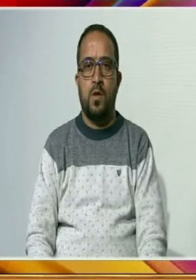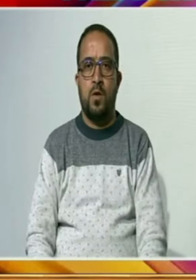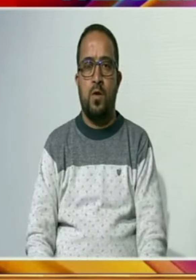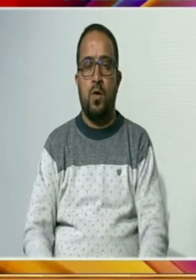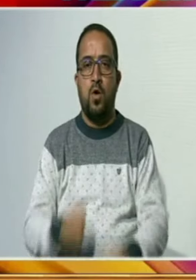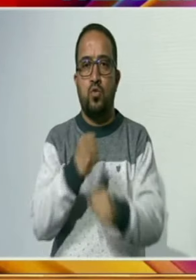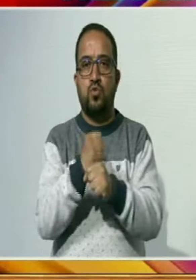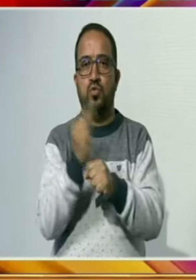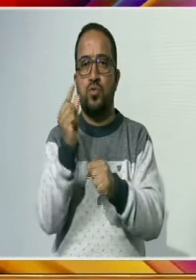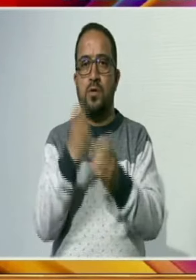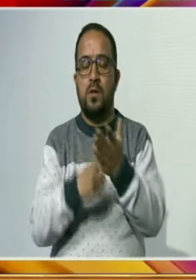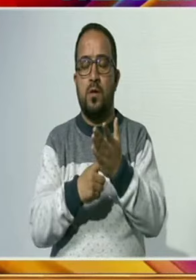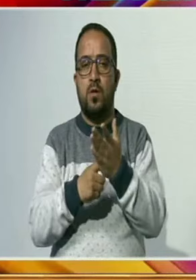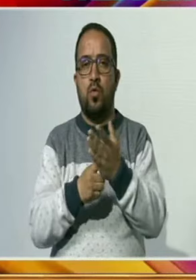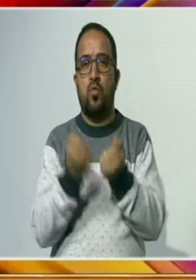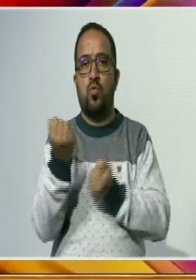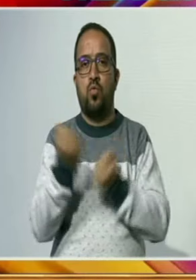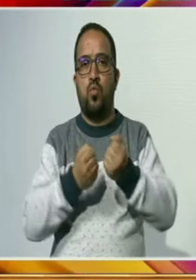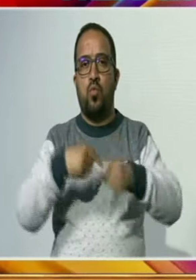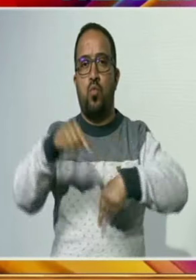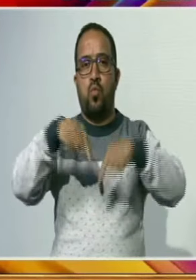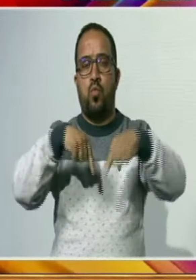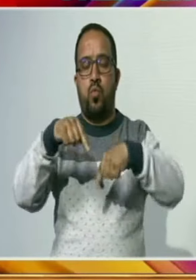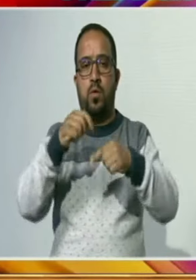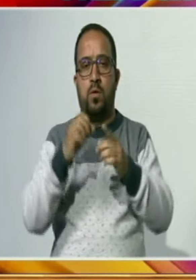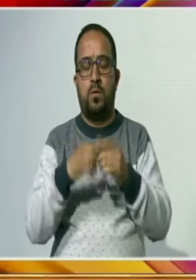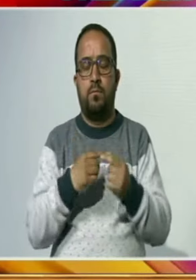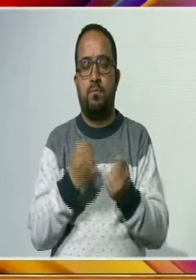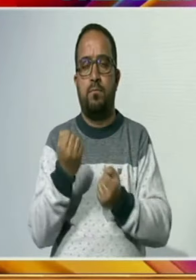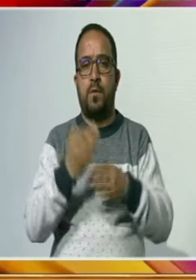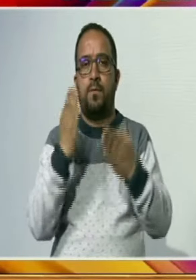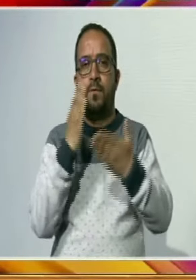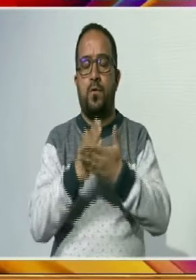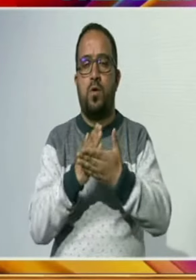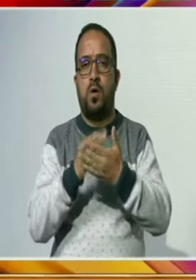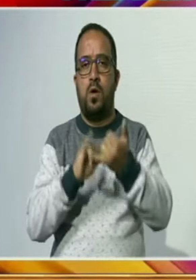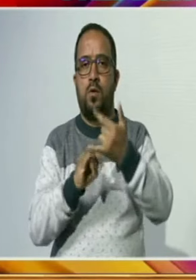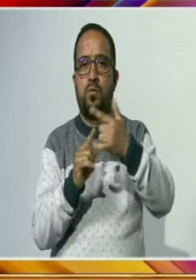گریز بانڈی پورا روڈ کو فیلحال عام درفت کے لیے بند کر دیا گیا ہے